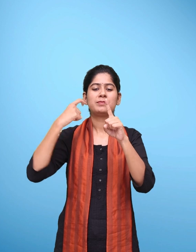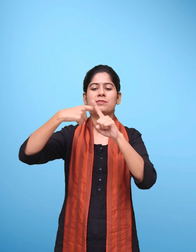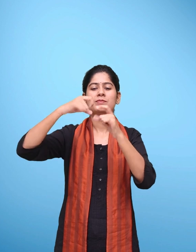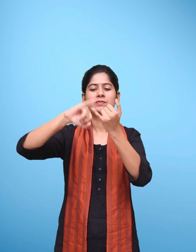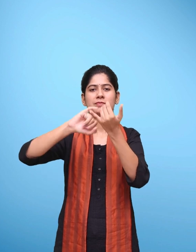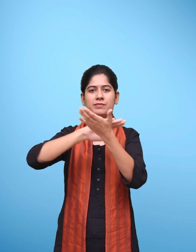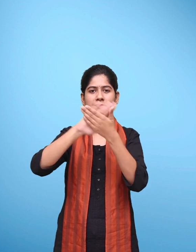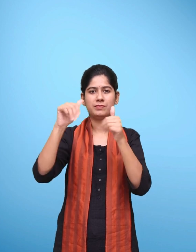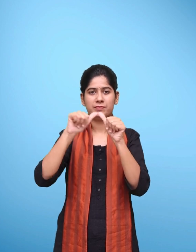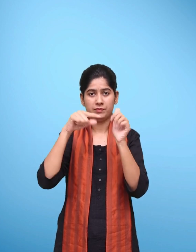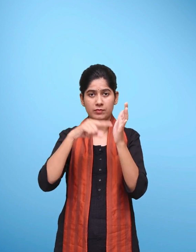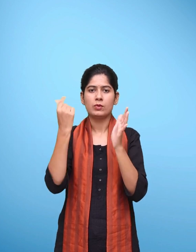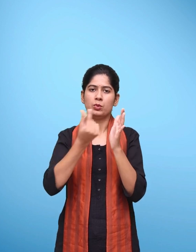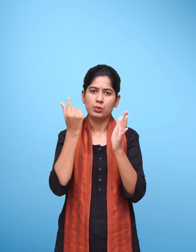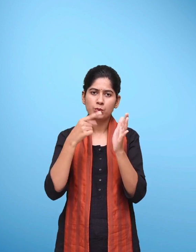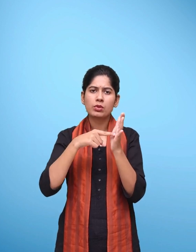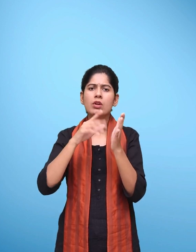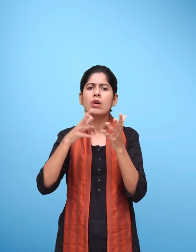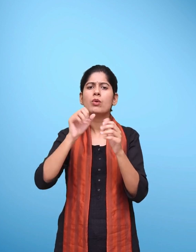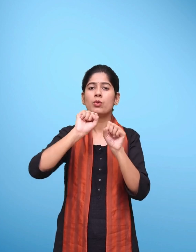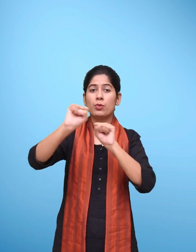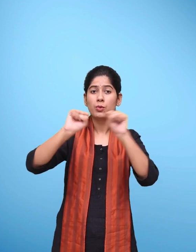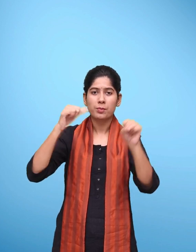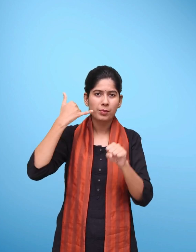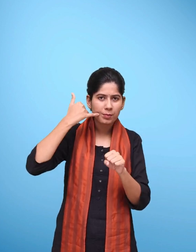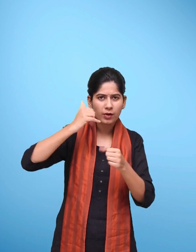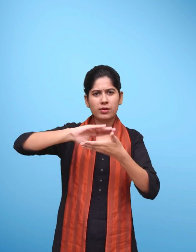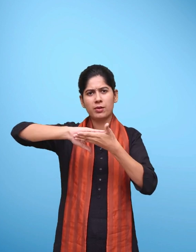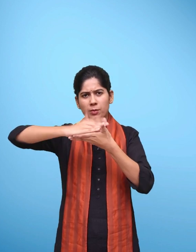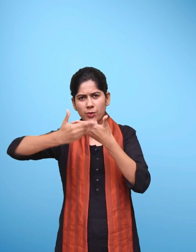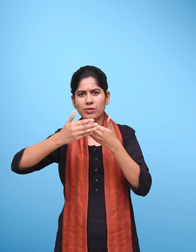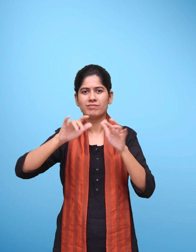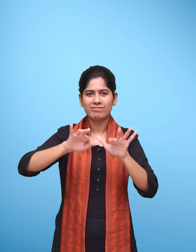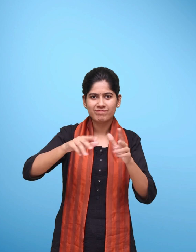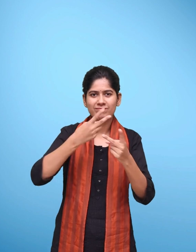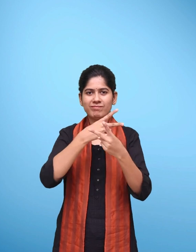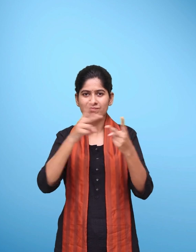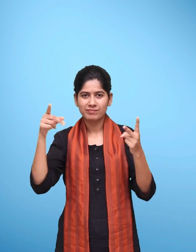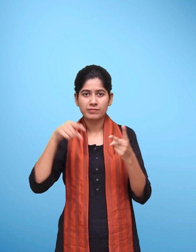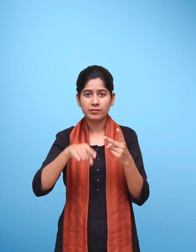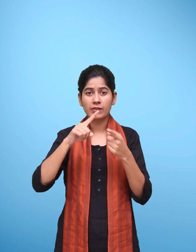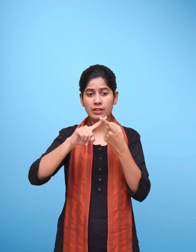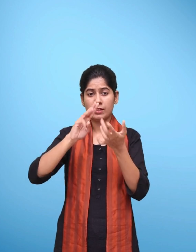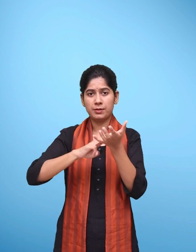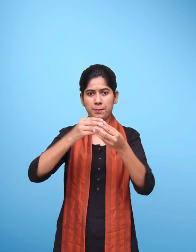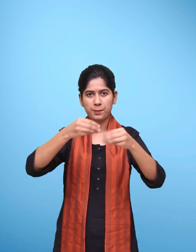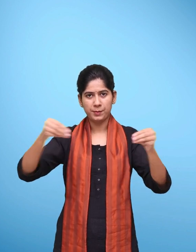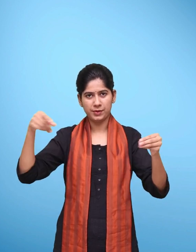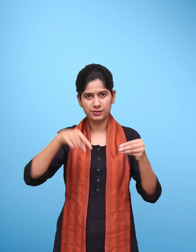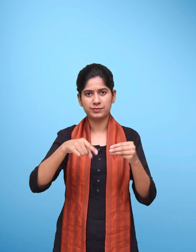दीख्षा का उप्योग करते वे आप अपने smartphone या tablet से e-सामगरी प्राप्ट कर सकते हैं.